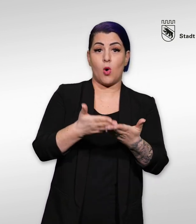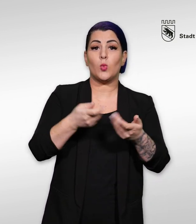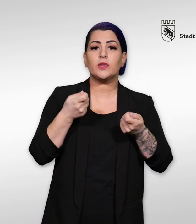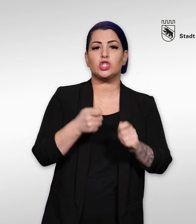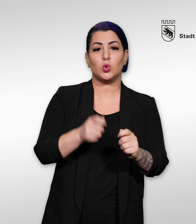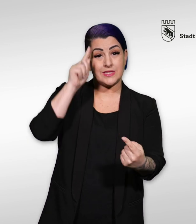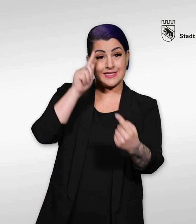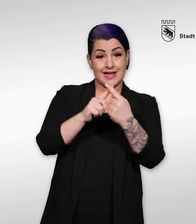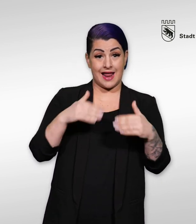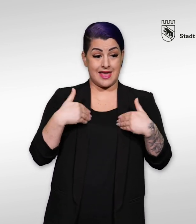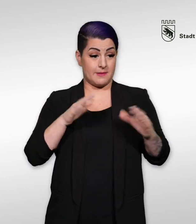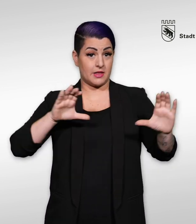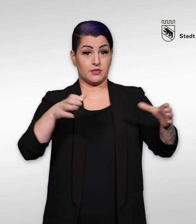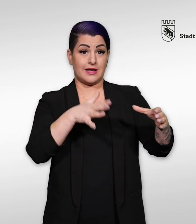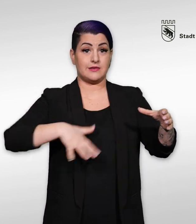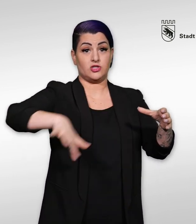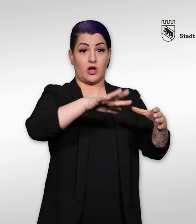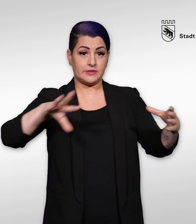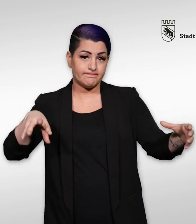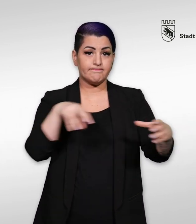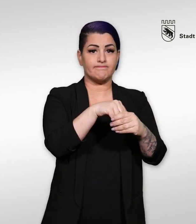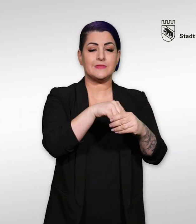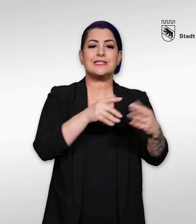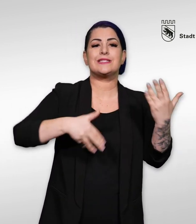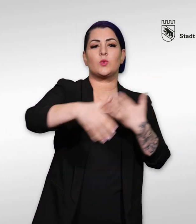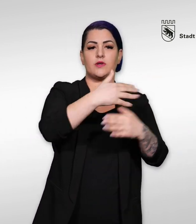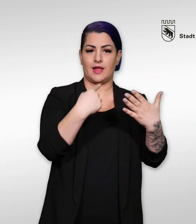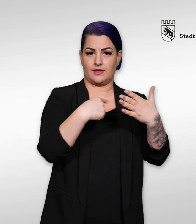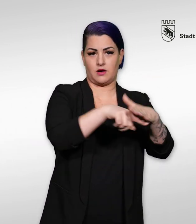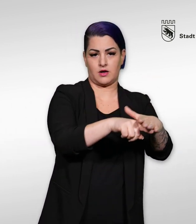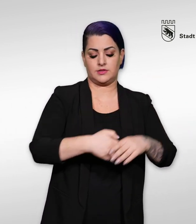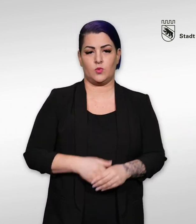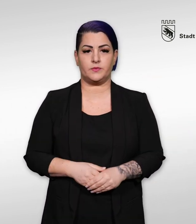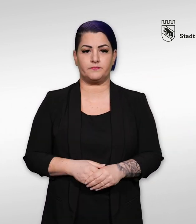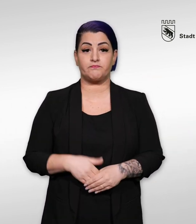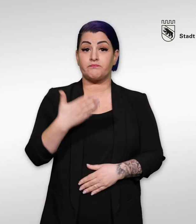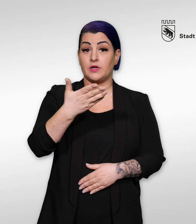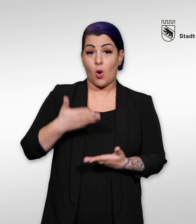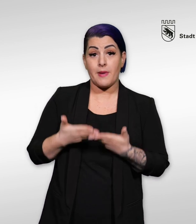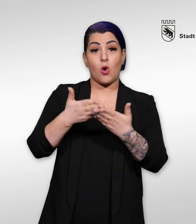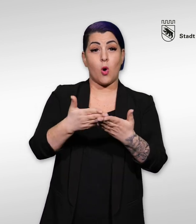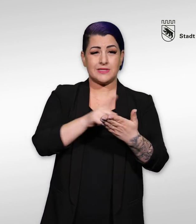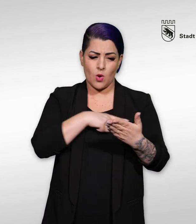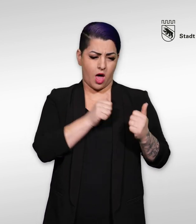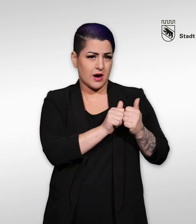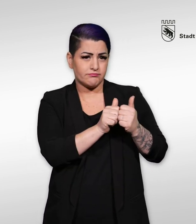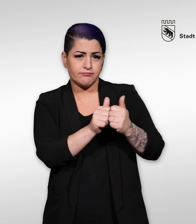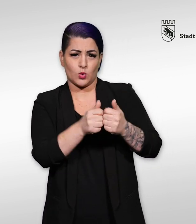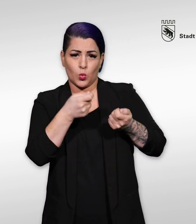Unterstützung, damit Sie am gesellschaftlichen Leben teilhaben können. Das nennt sich soziale Integration. Sie erhalten so lange Unterstützung, bis